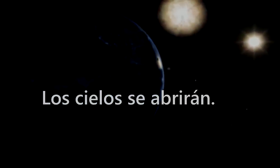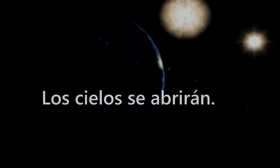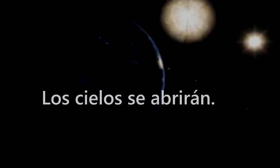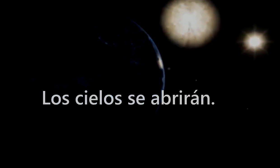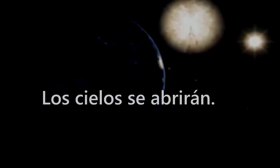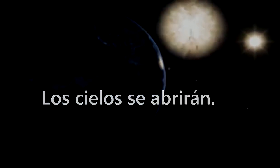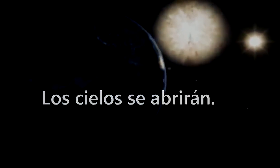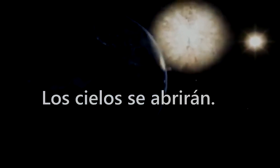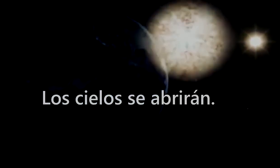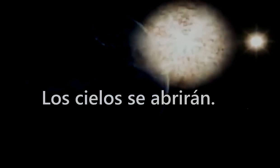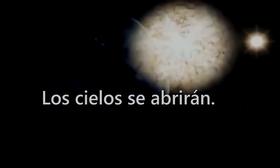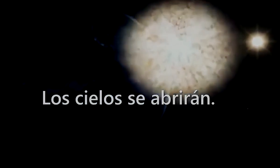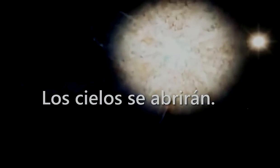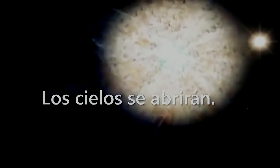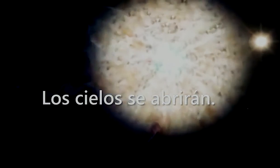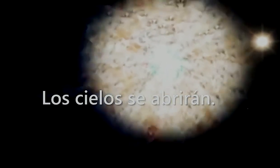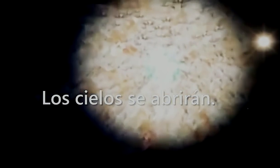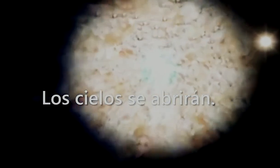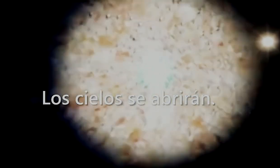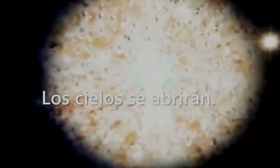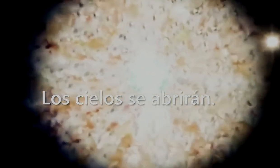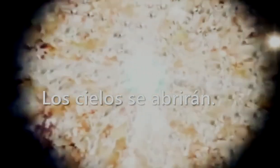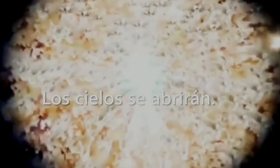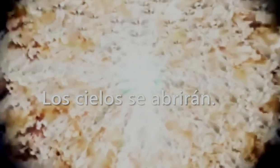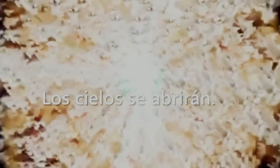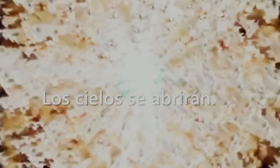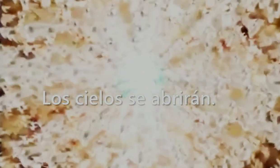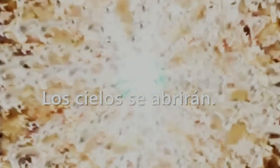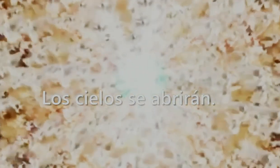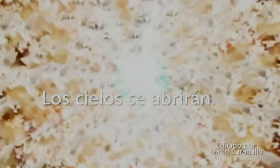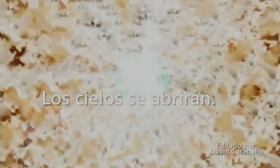Los cielos se abrirán